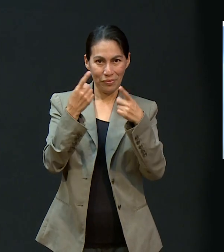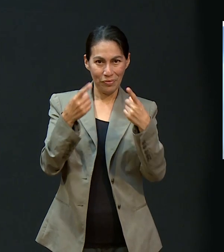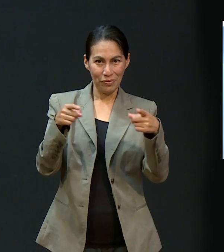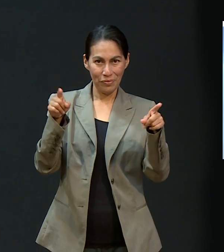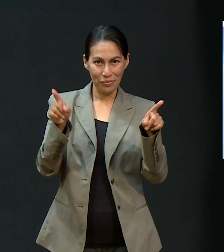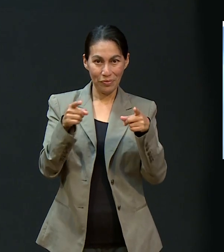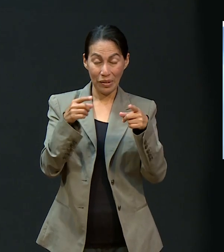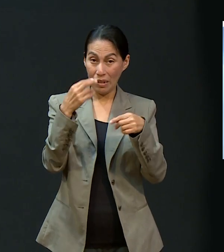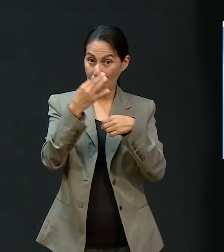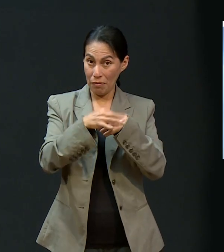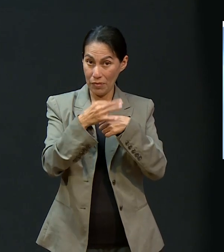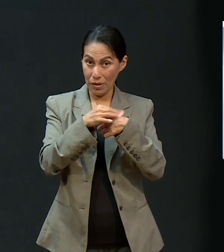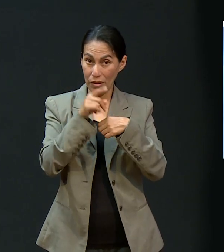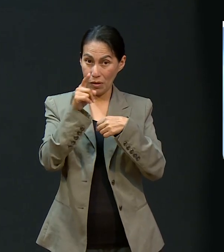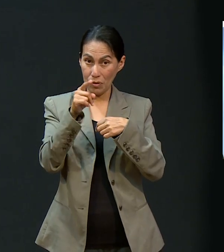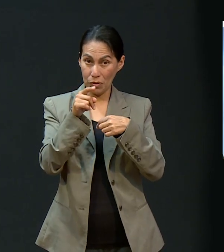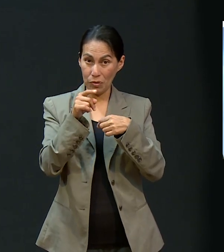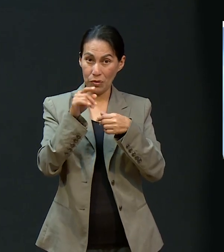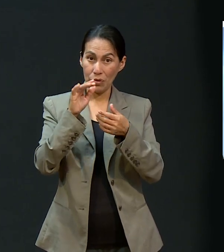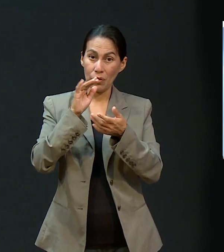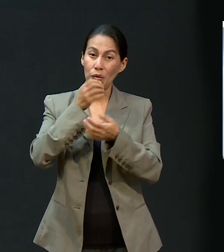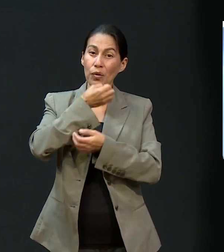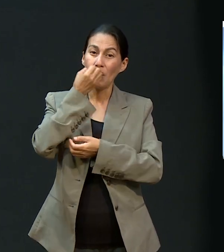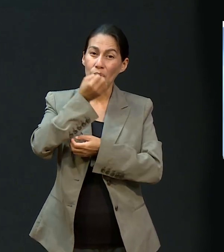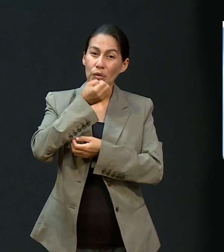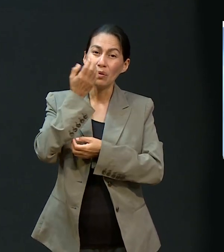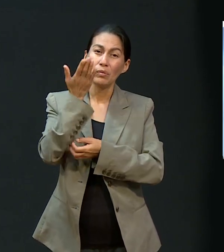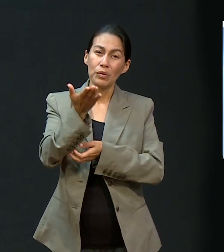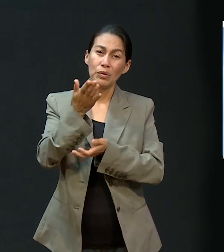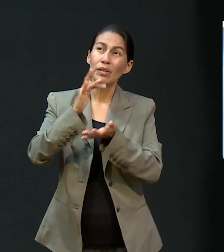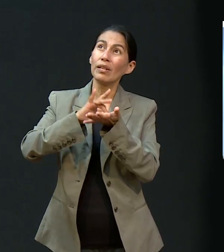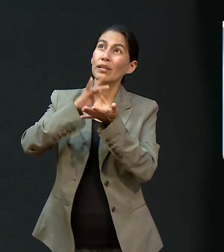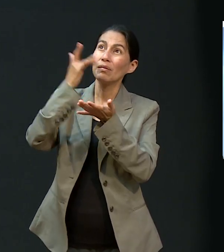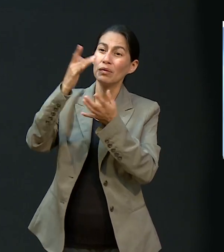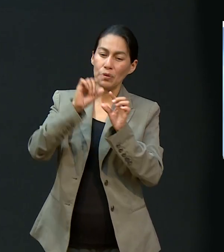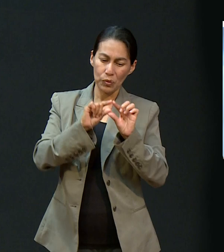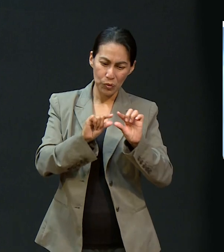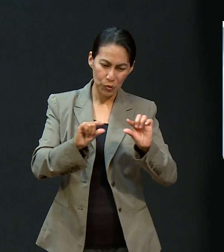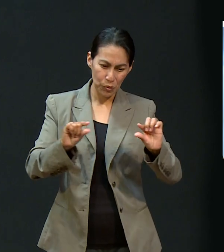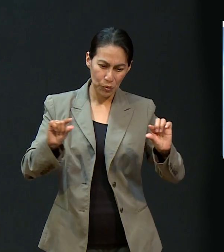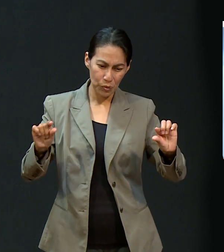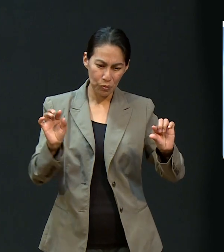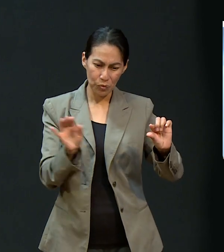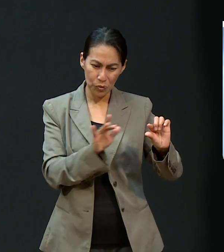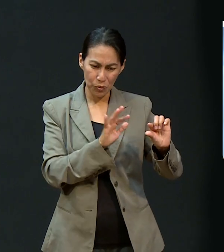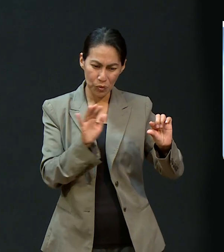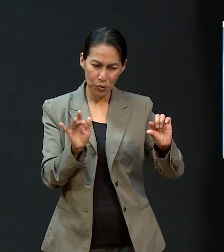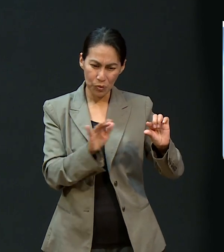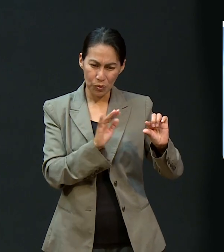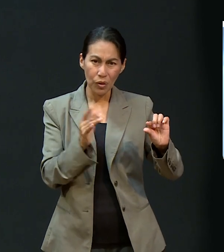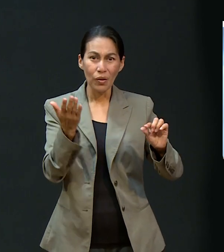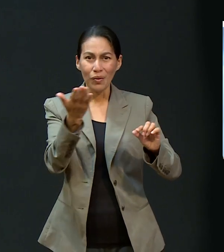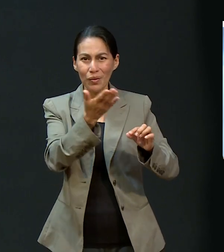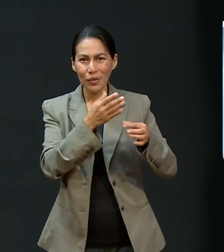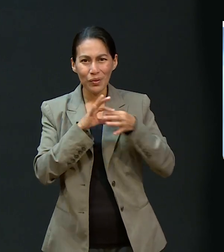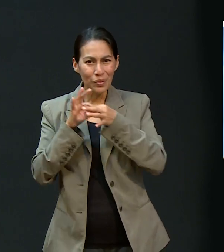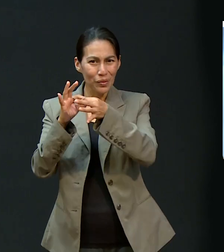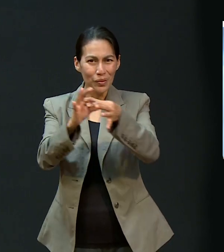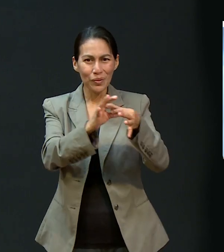de Dios, terminen de enviar sus pedidos y sus agradecimientos que estarán pasando en pantalla para que todos podamos orar.